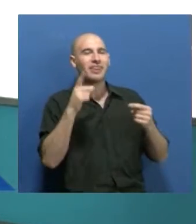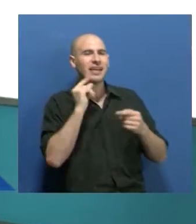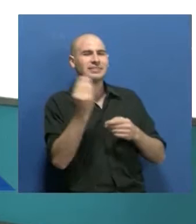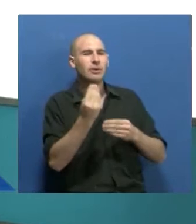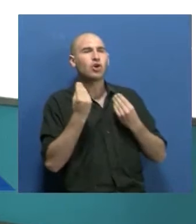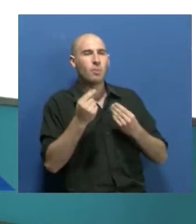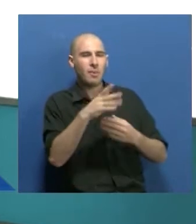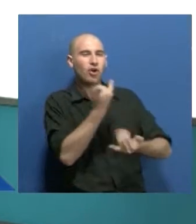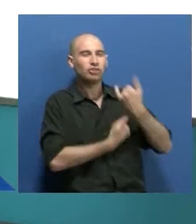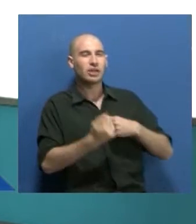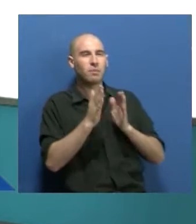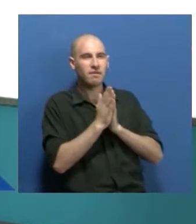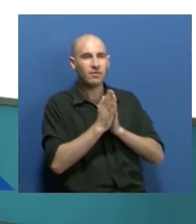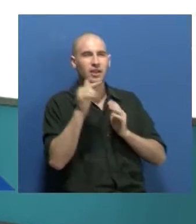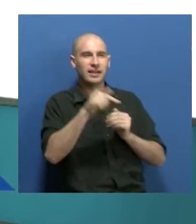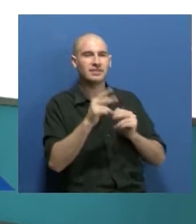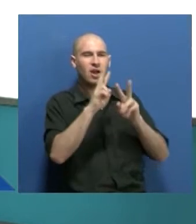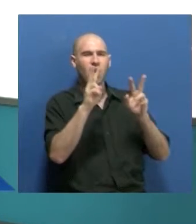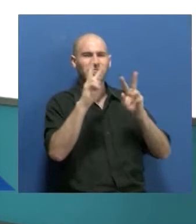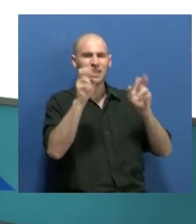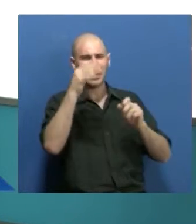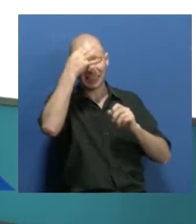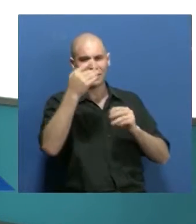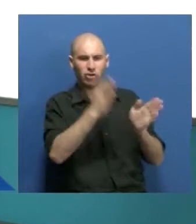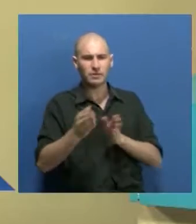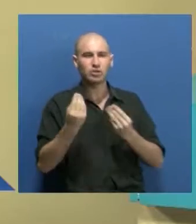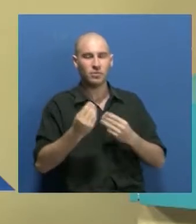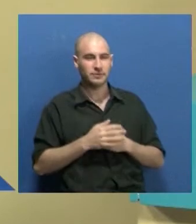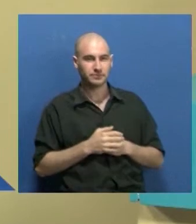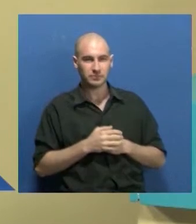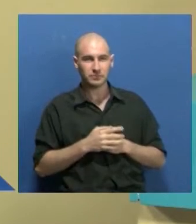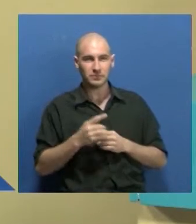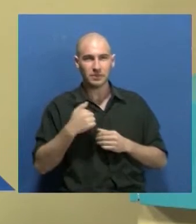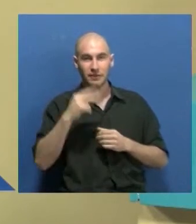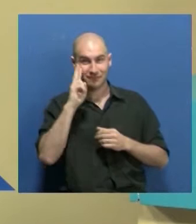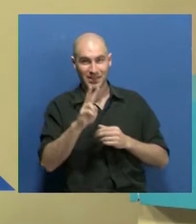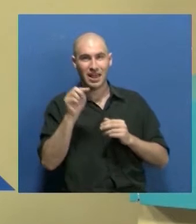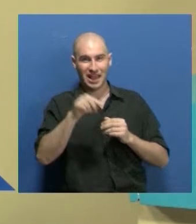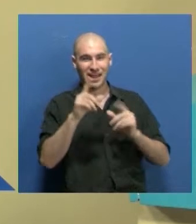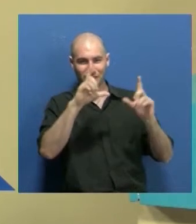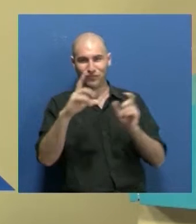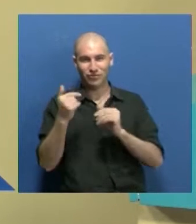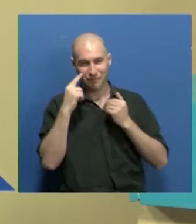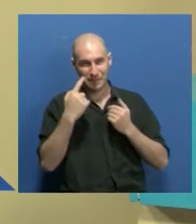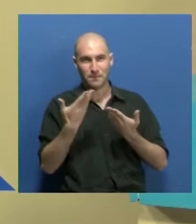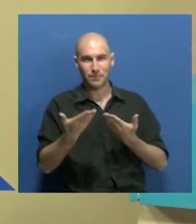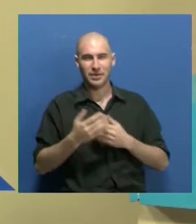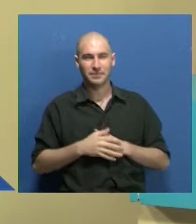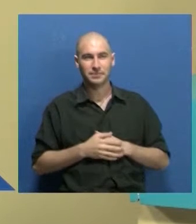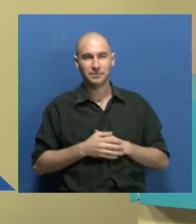y que nos cuentes un poquito de qué trata y de qué va esta obra y cómo ha sido el proceso. Bueno, ahí pueden ver algunas de las imágenes. Esta obra está